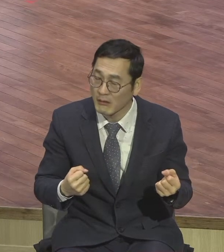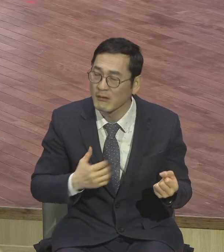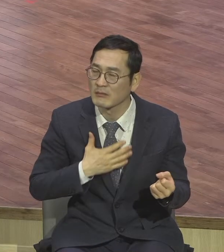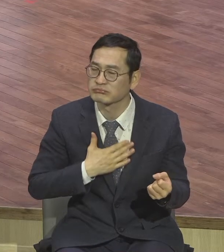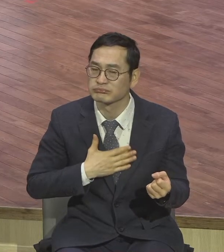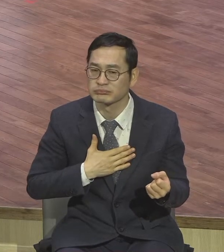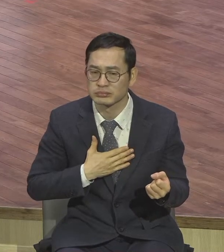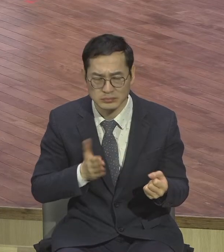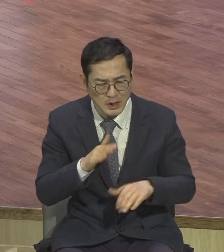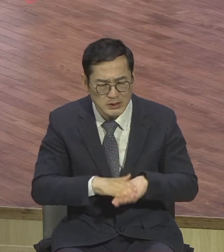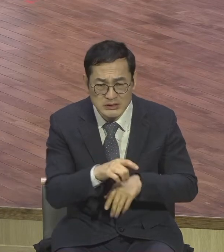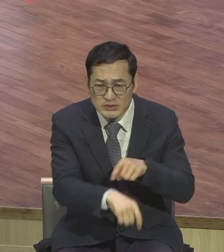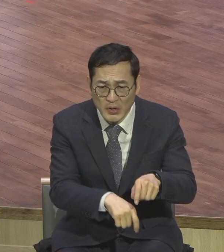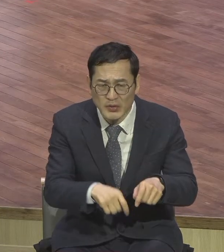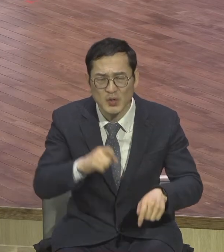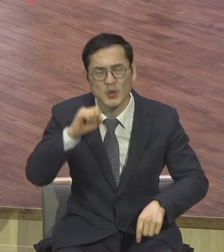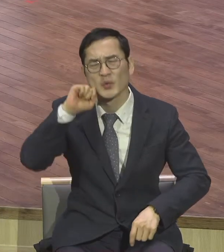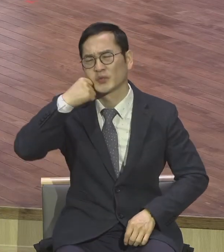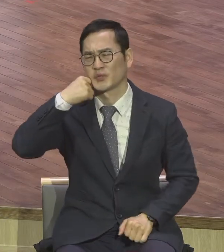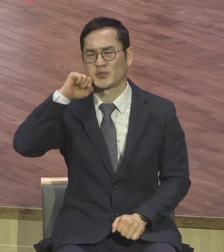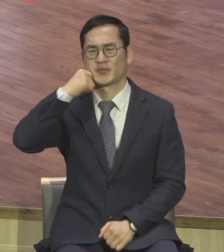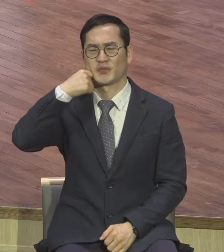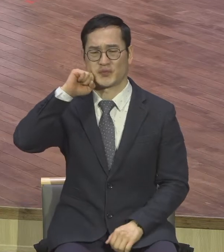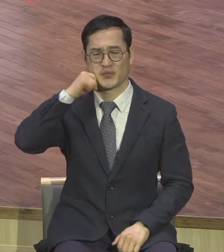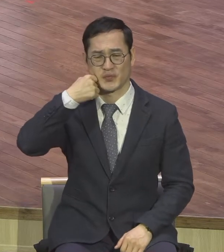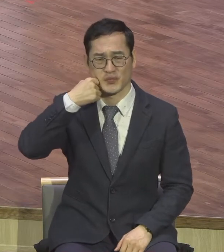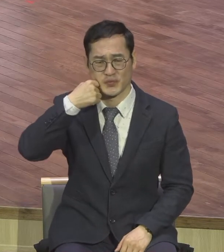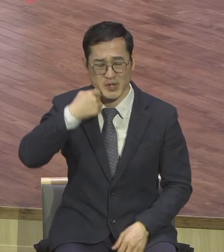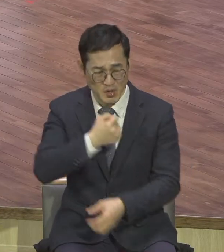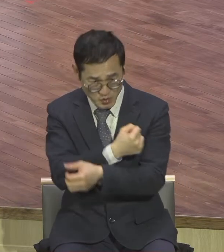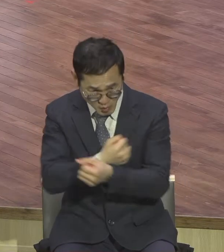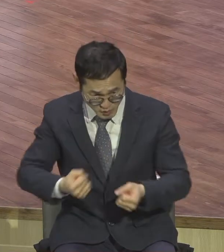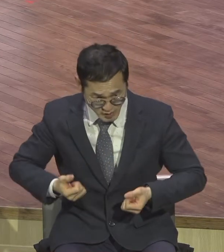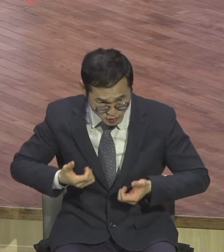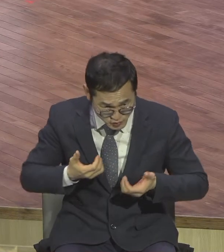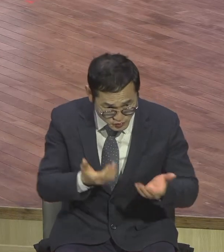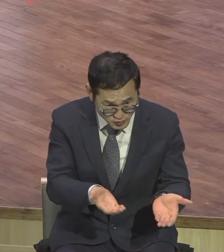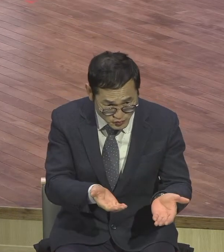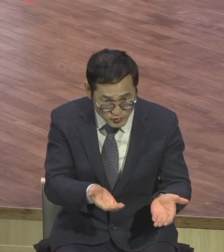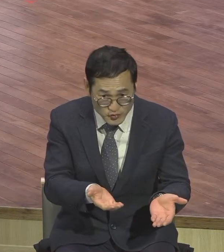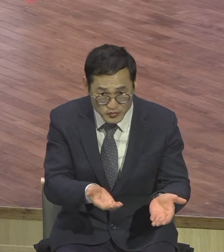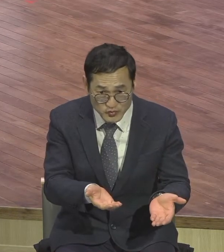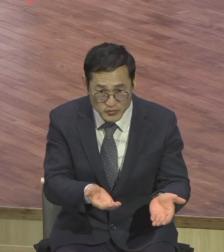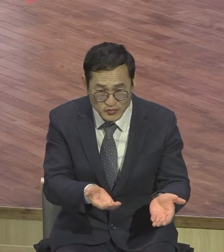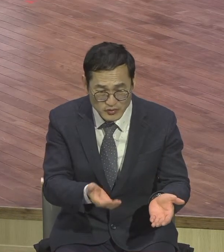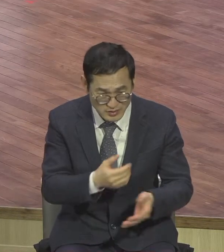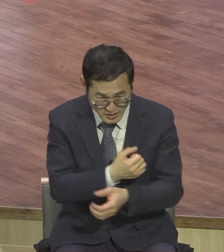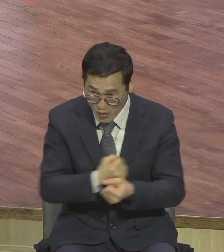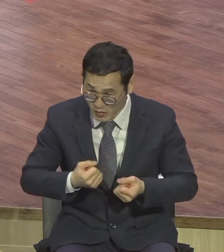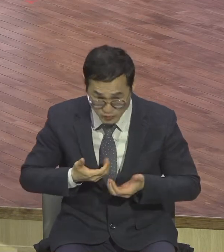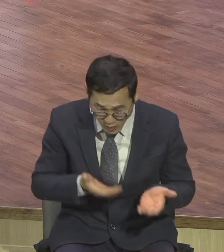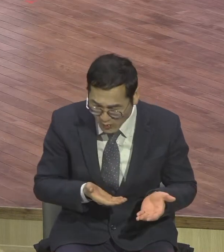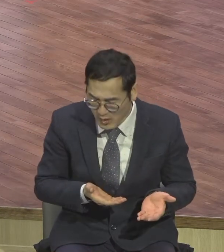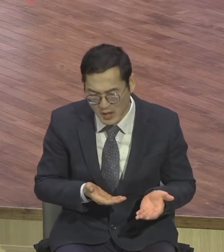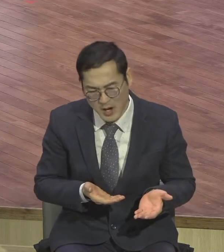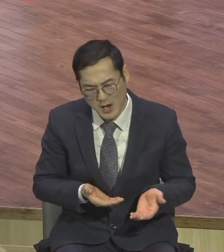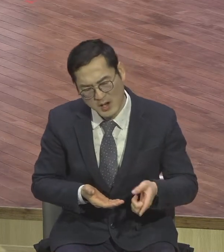용서해야 될 상황이 된다는 것은 이미 내가 상처와 고통을 당하고 있다고 하는